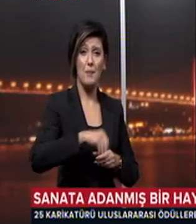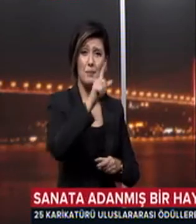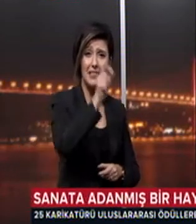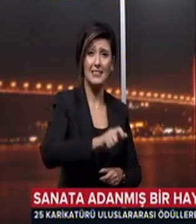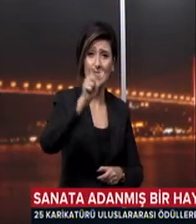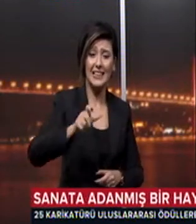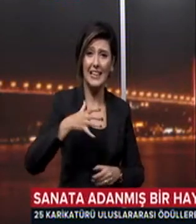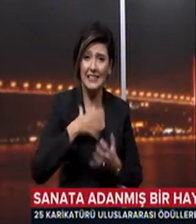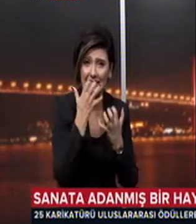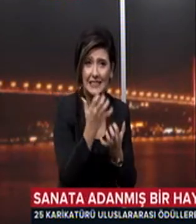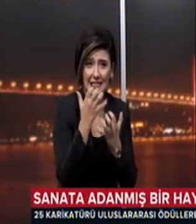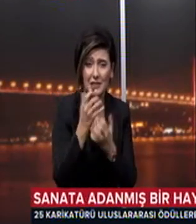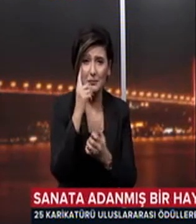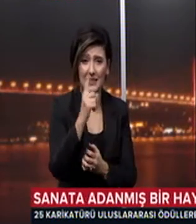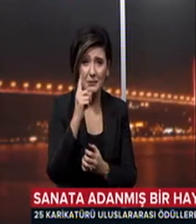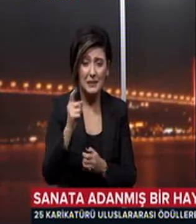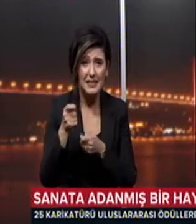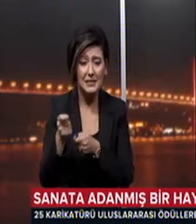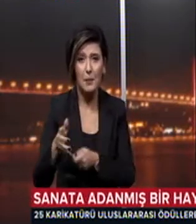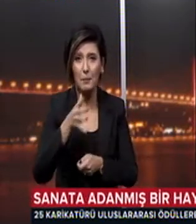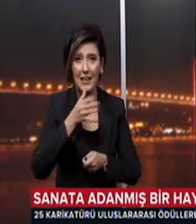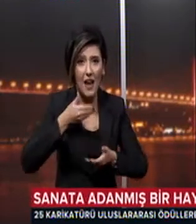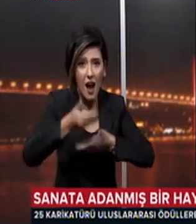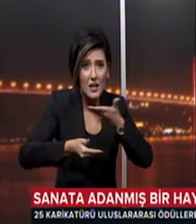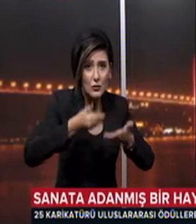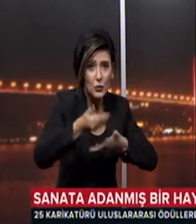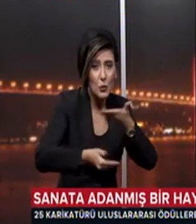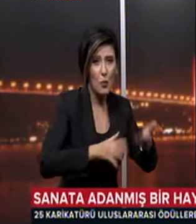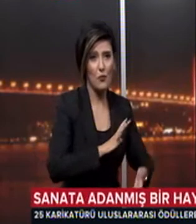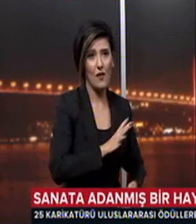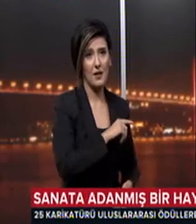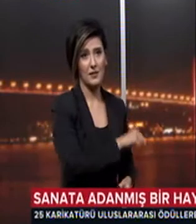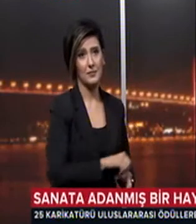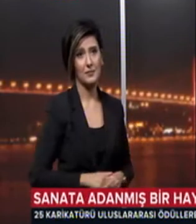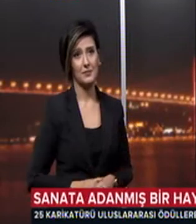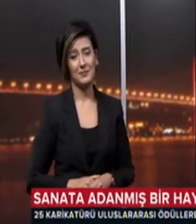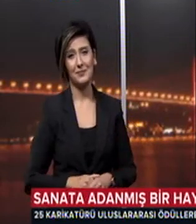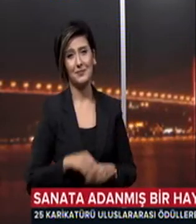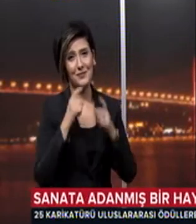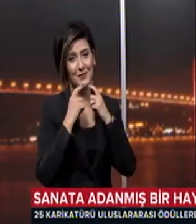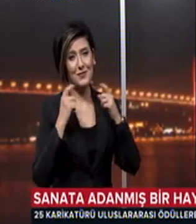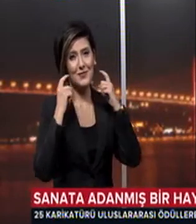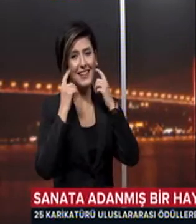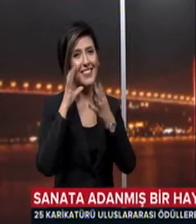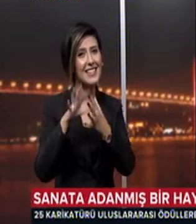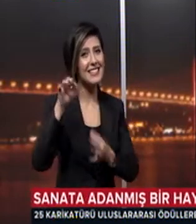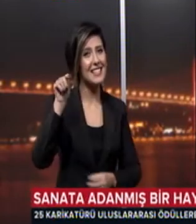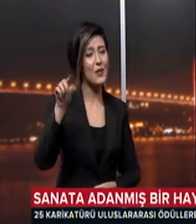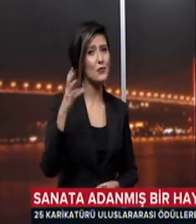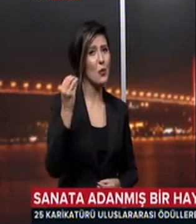kendisi ilgileniyor Ve bilgilerini tek tek öğrencilerine aktarıyor Güler yüzüyle, insanlığıyla, o da çokmuşum, o da